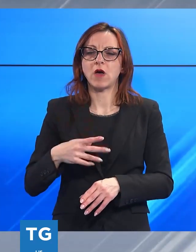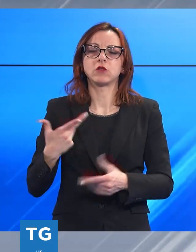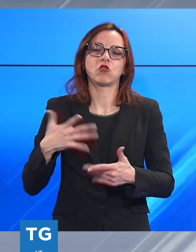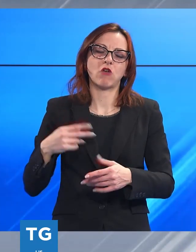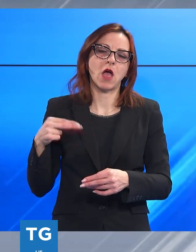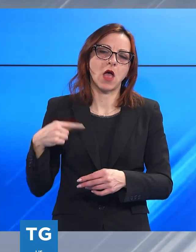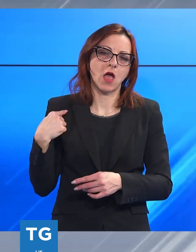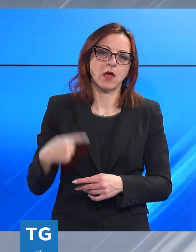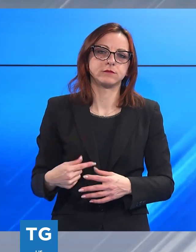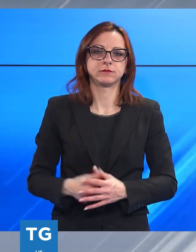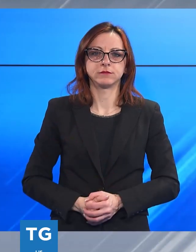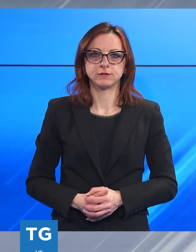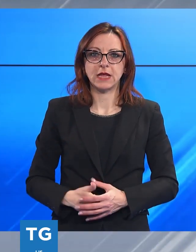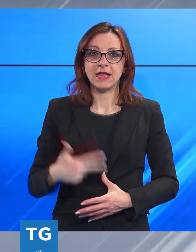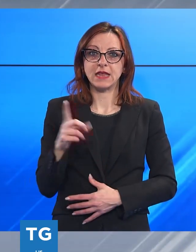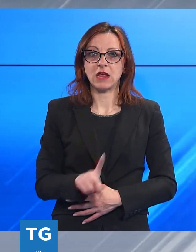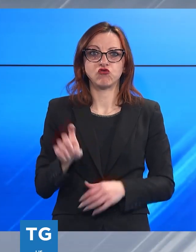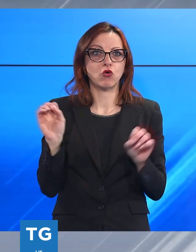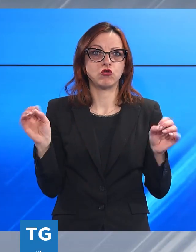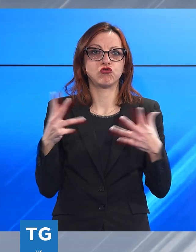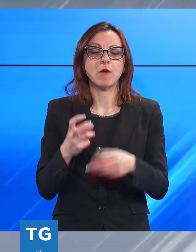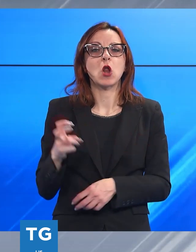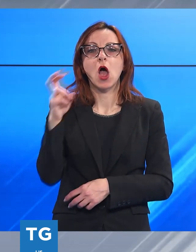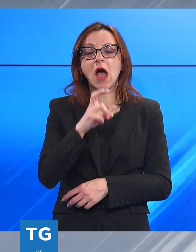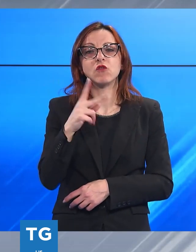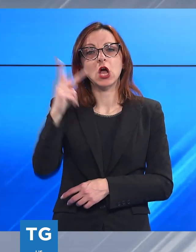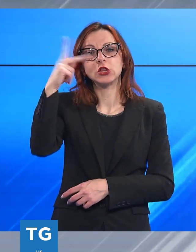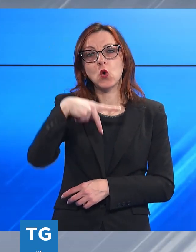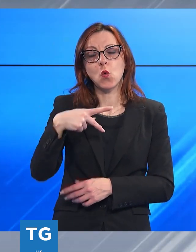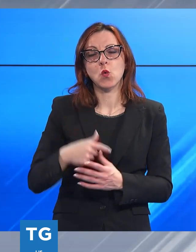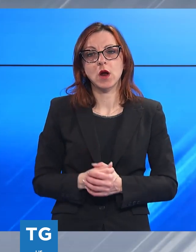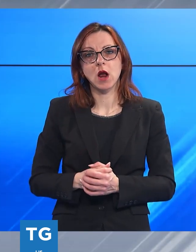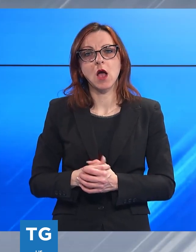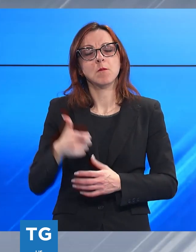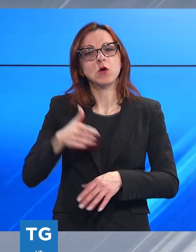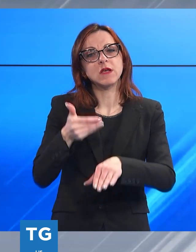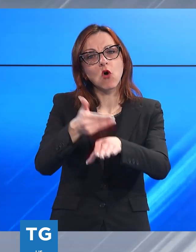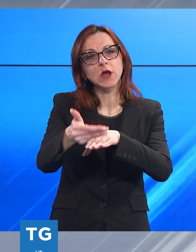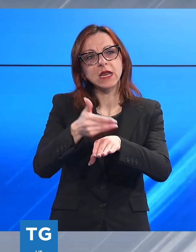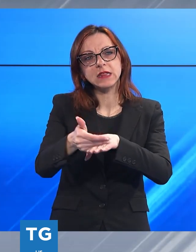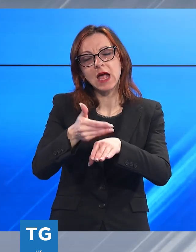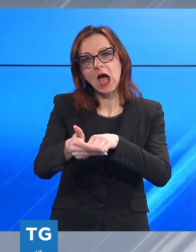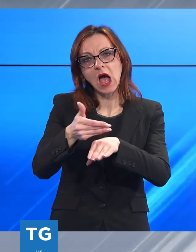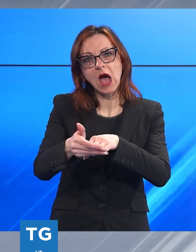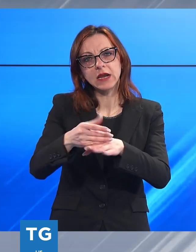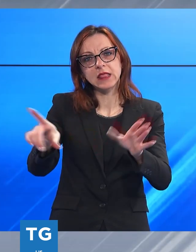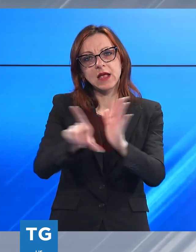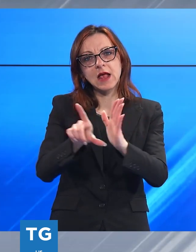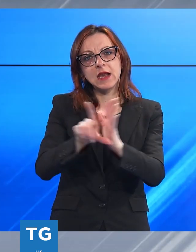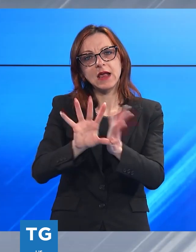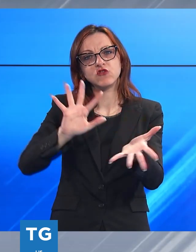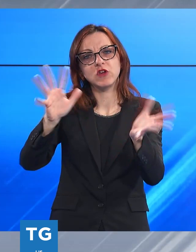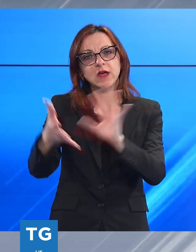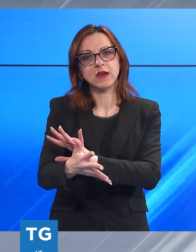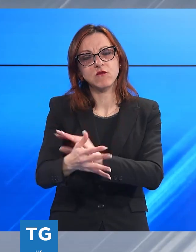Tre giorni di sciopero per gli avvocati e penalisti della provincia di Lucca contro i ritardi nell'attuazione della legge di riforma